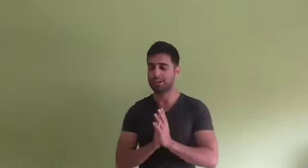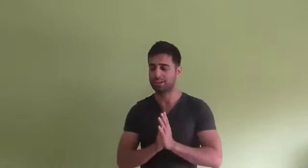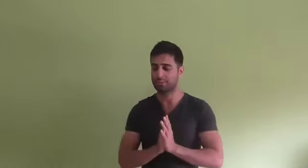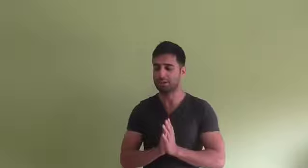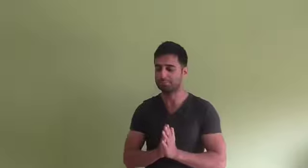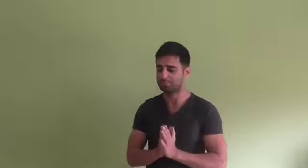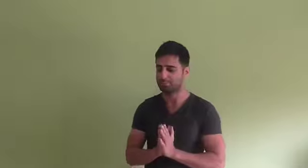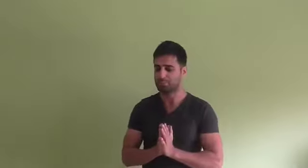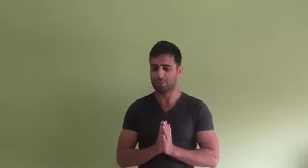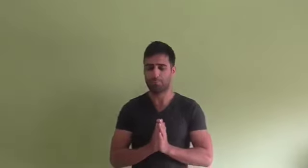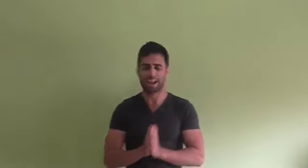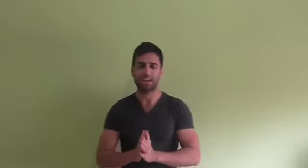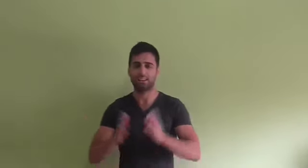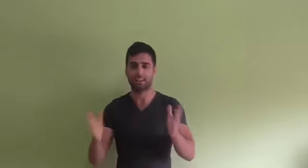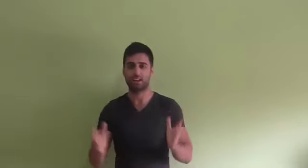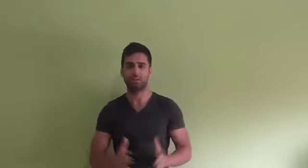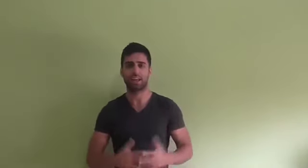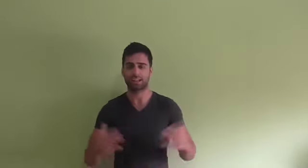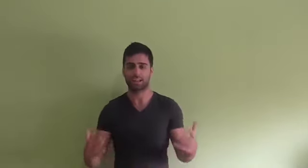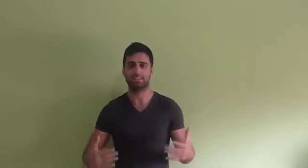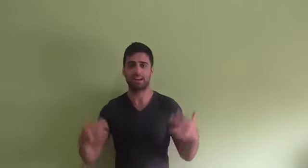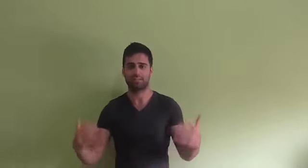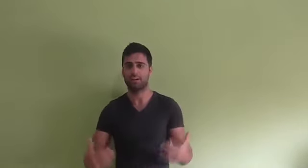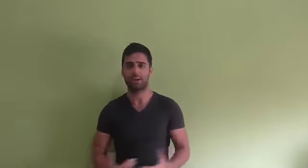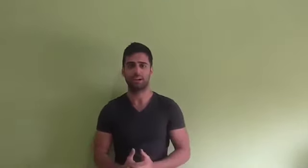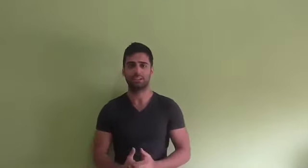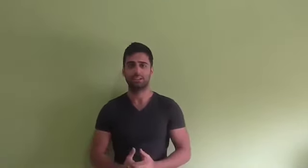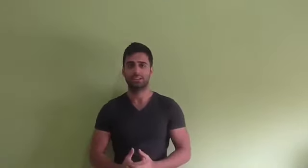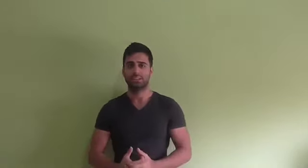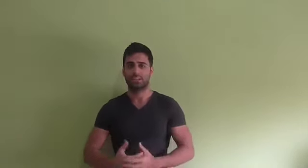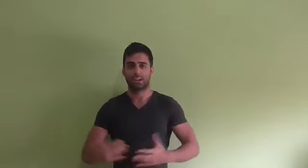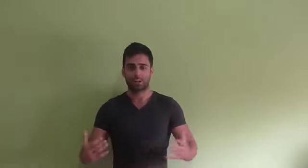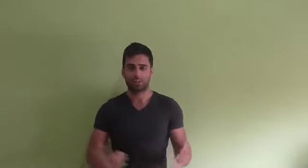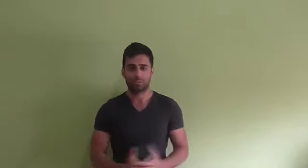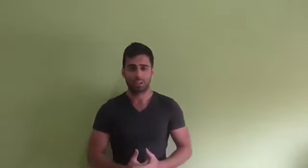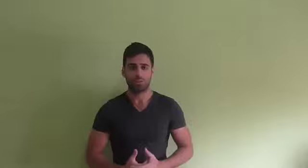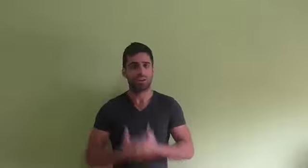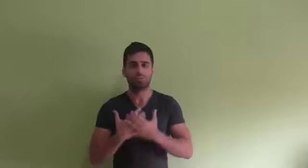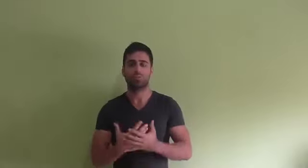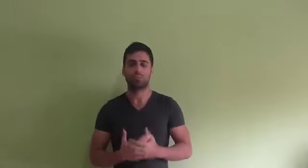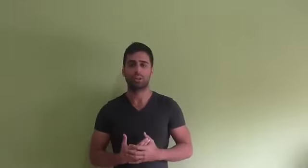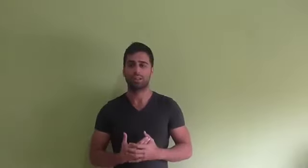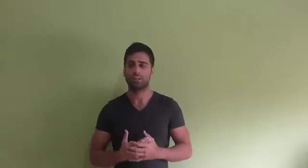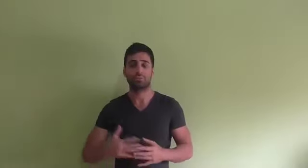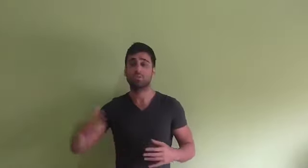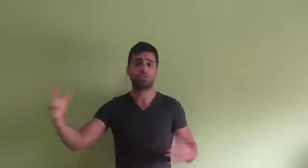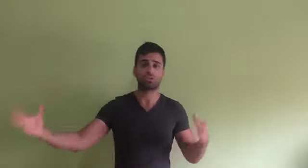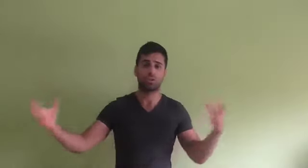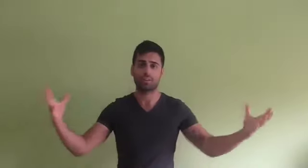partes, ¿vale? Para él, el dinero, la riqueza, la fama, el reconocimiento, eso es lo importante. Y eso es otro